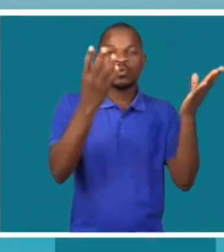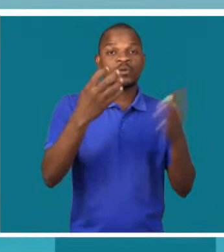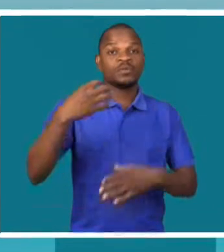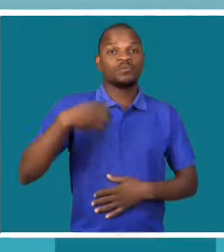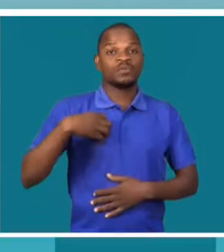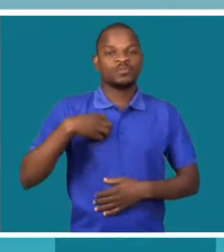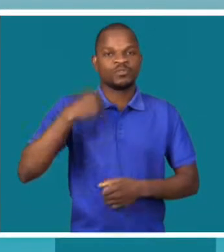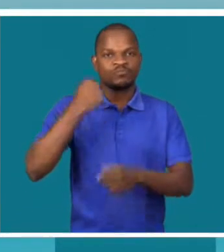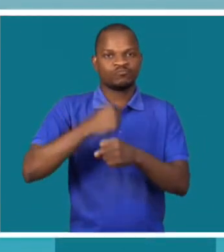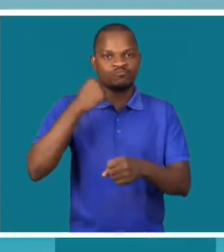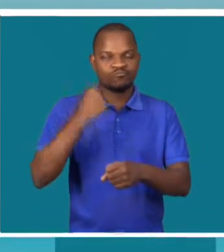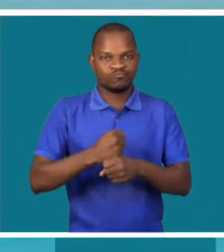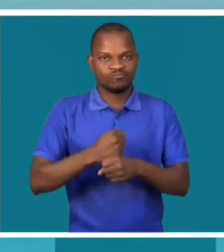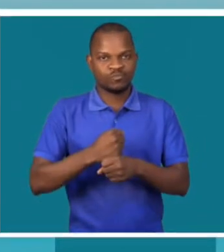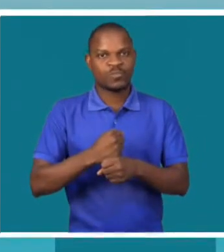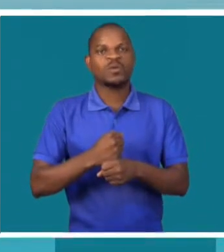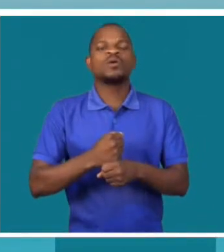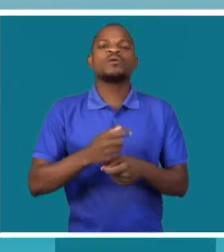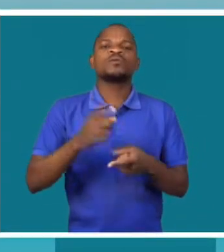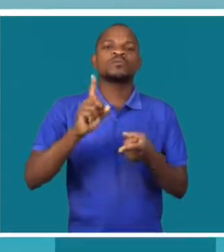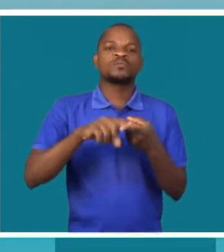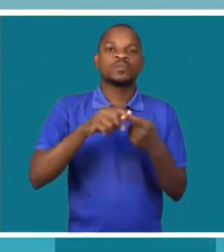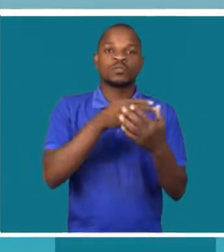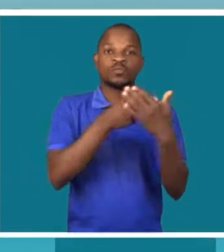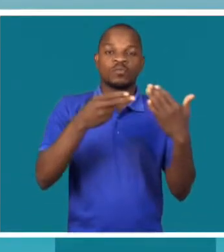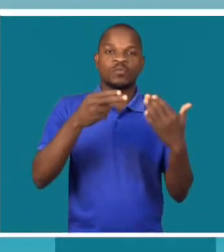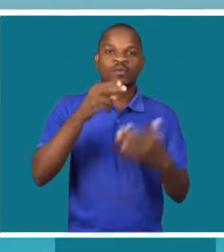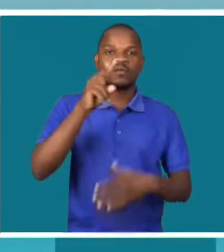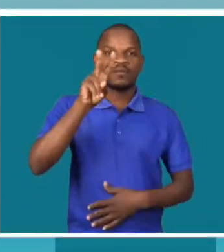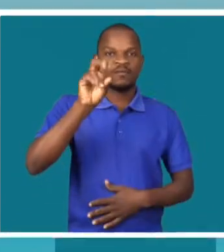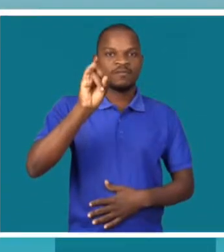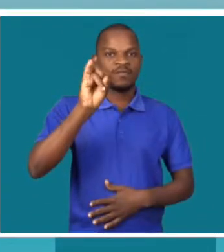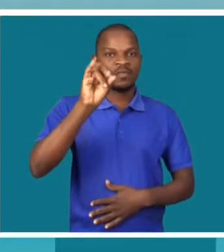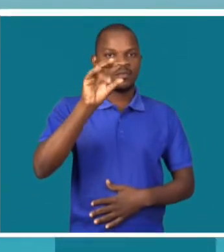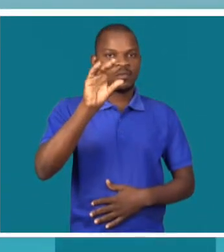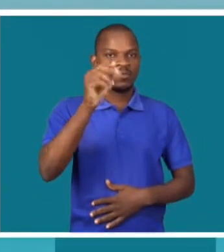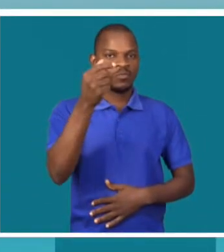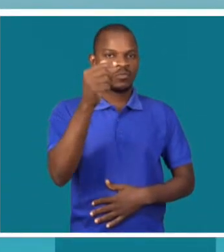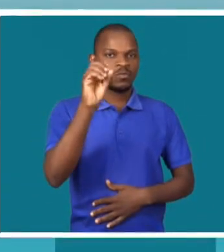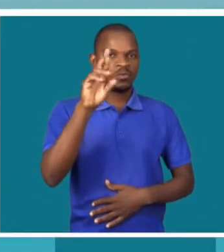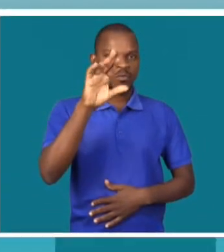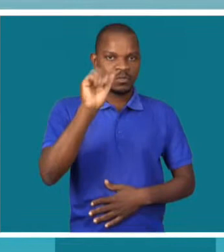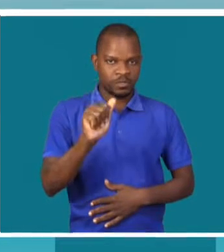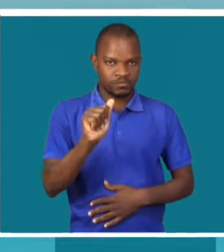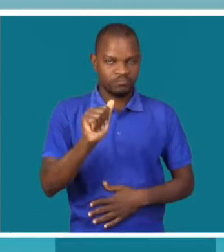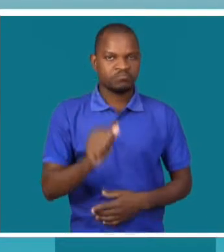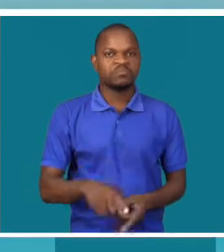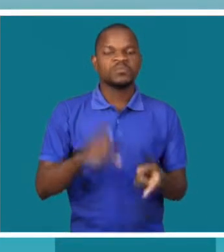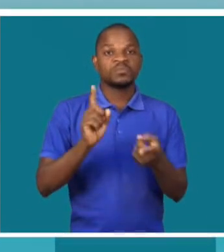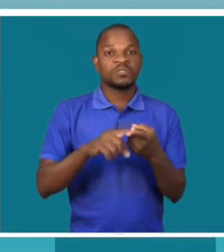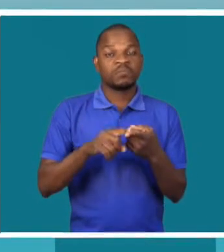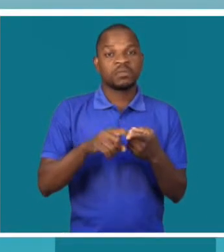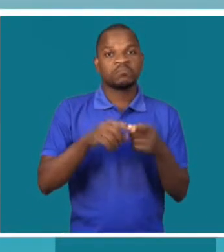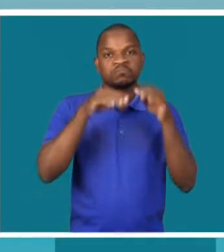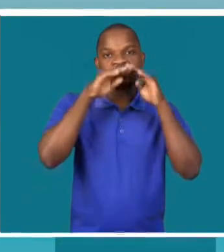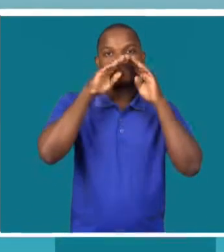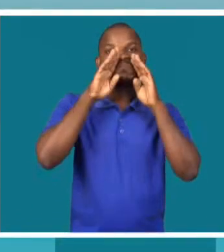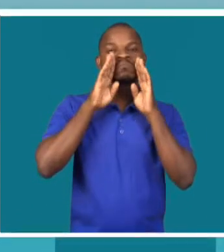Trabalho, Emprego e Segurança Social, Vitória Diogo. Infelizmente, grande parte tem a ver